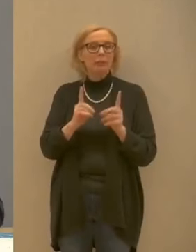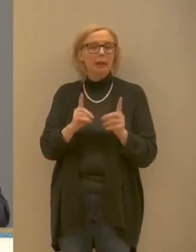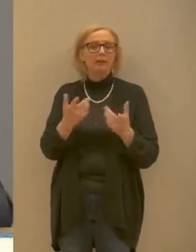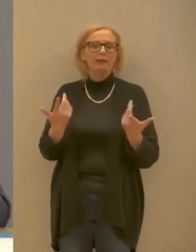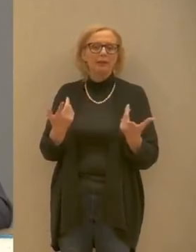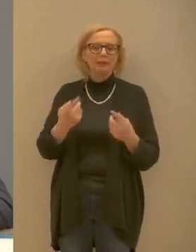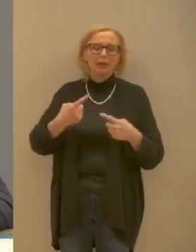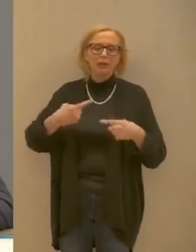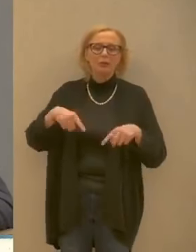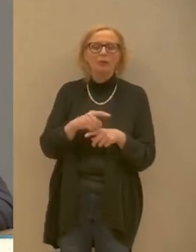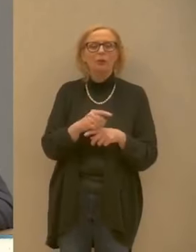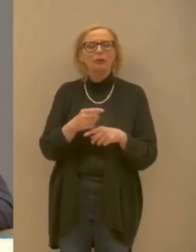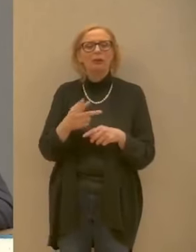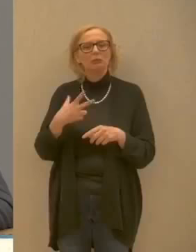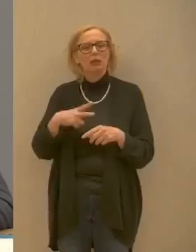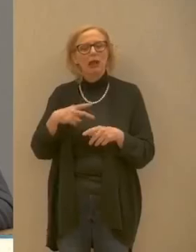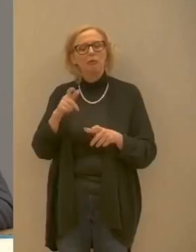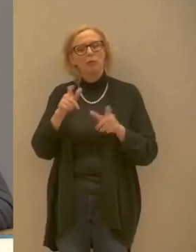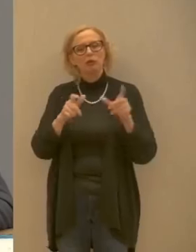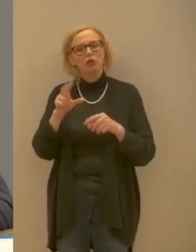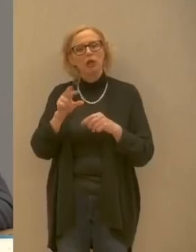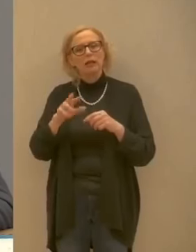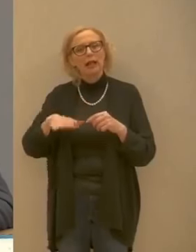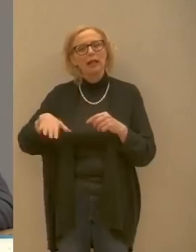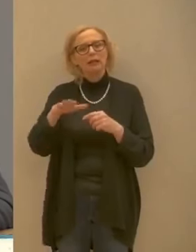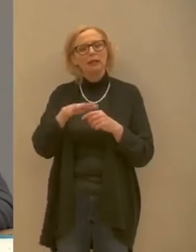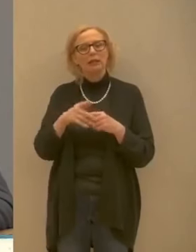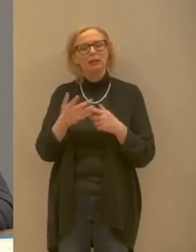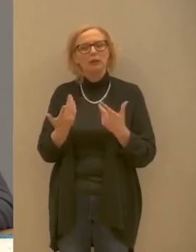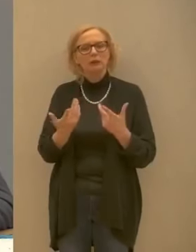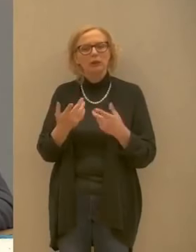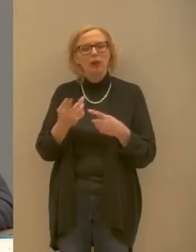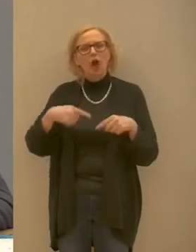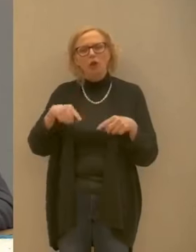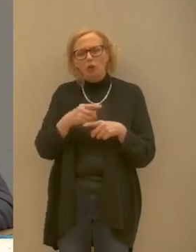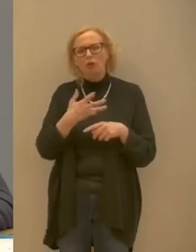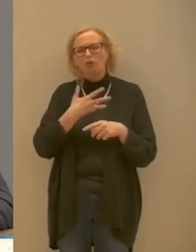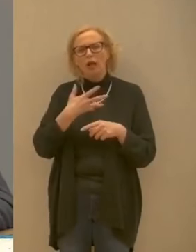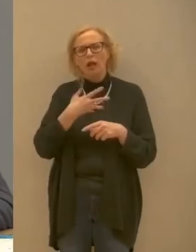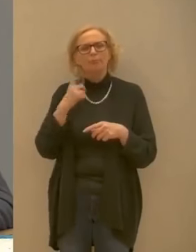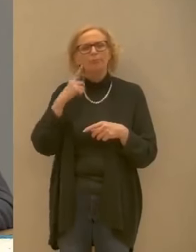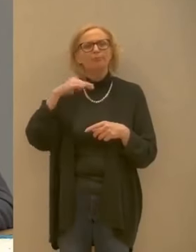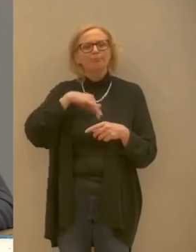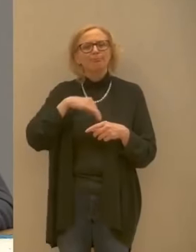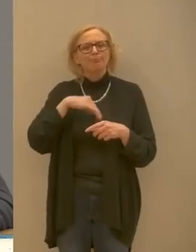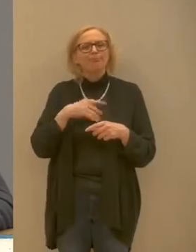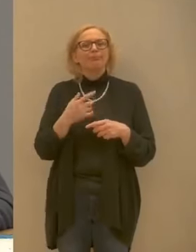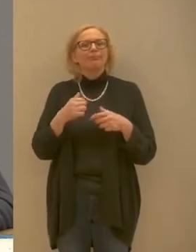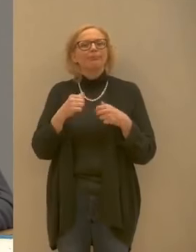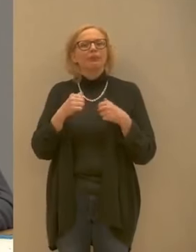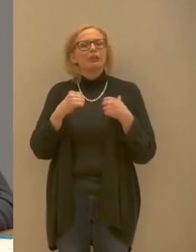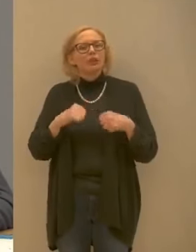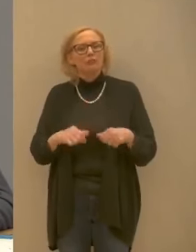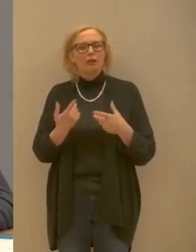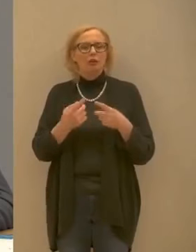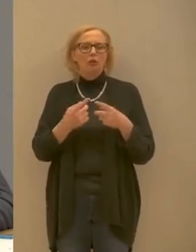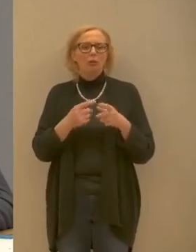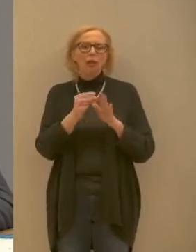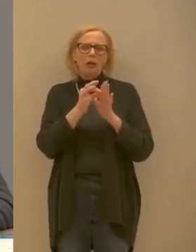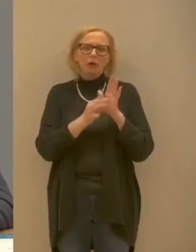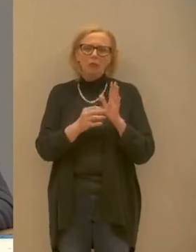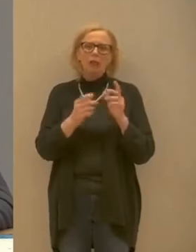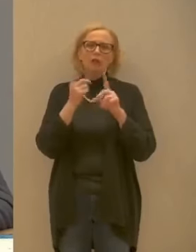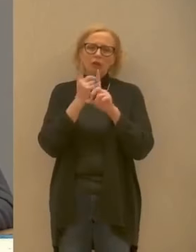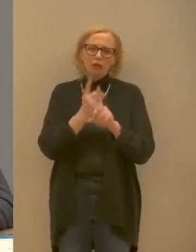crediamo però che i trentini abbiano noi trentini abbiamo un forte senso civico un forte senso del rispetto delle regole